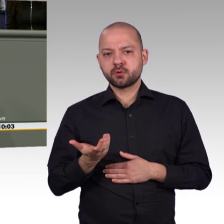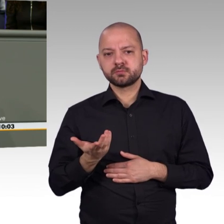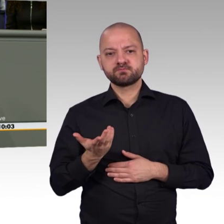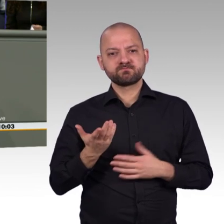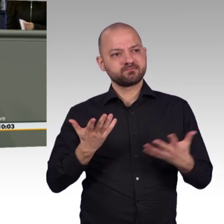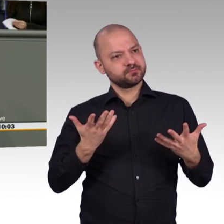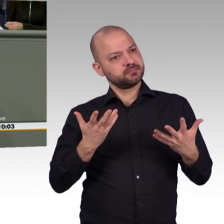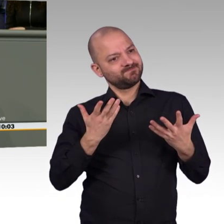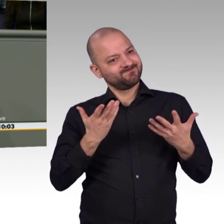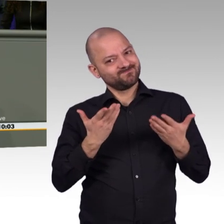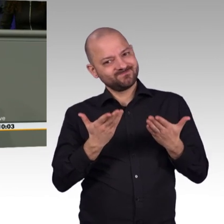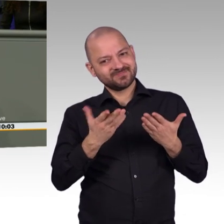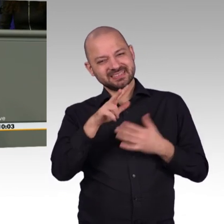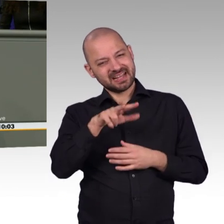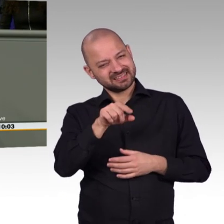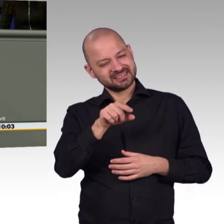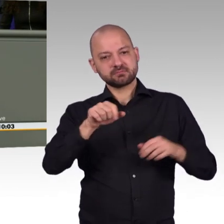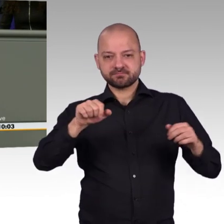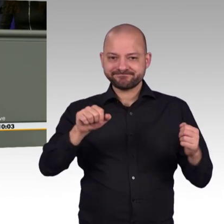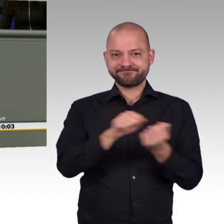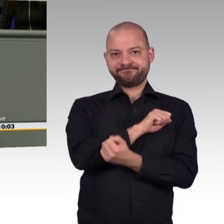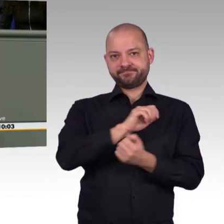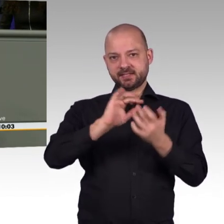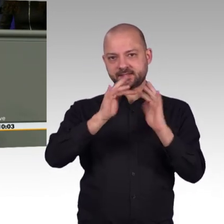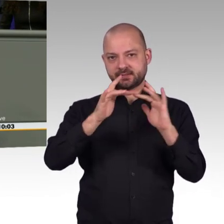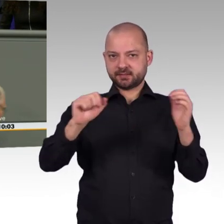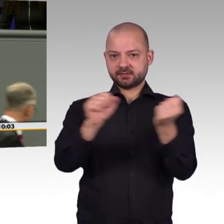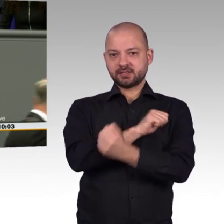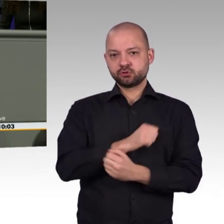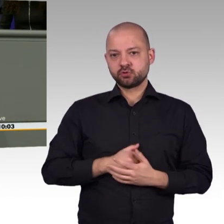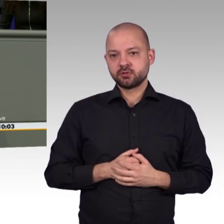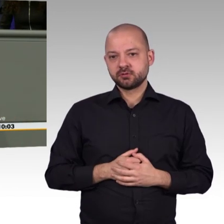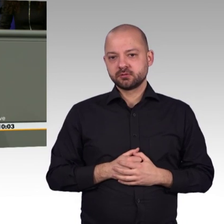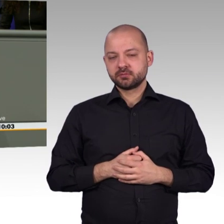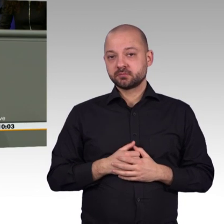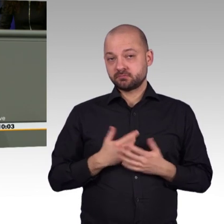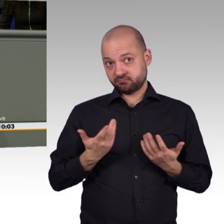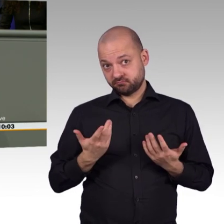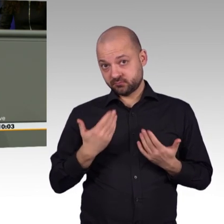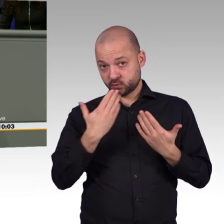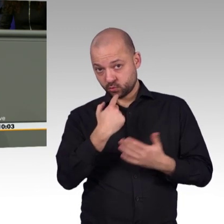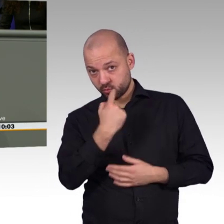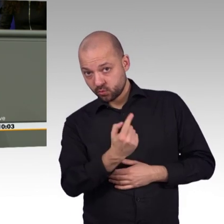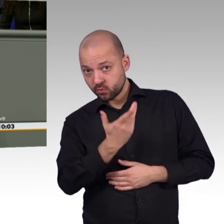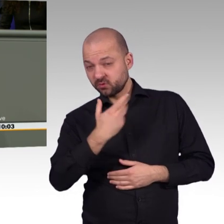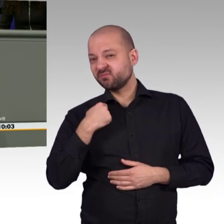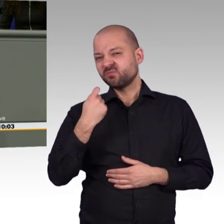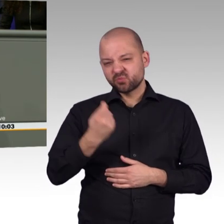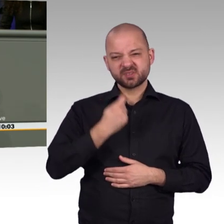Jetzt mit Blick auf unsere eigentliche Debatte. Digitalisierung gestalten bedeutet Zukunft gestalten. Es bedeutet konkret jetzt dafür zu